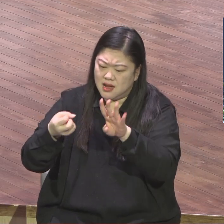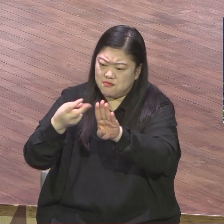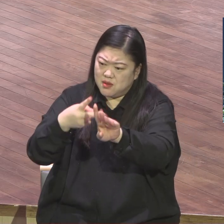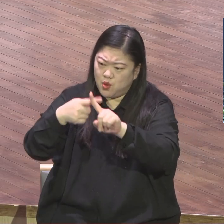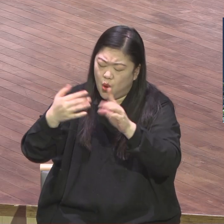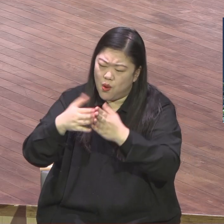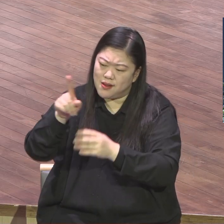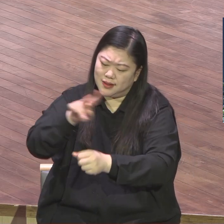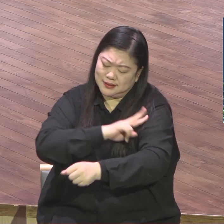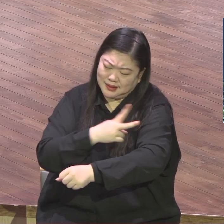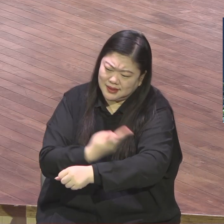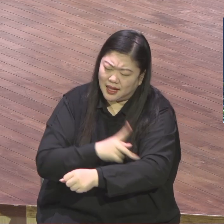변정한다